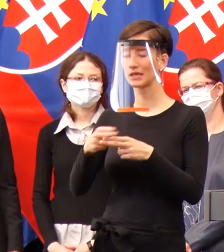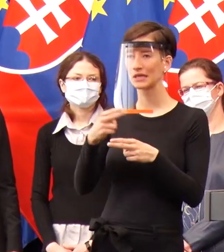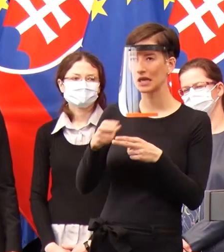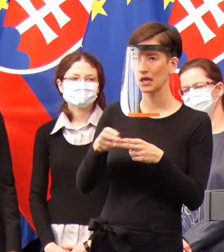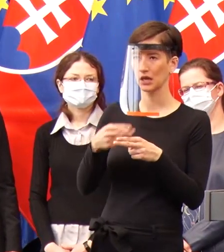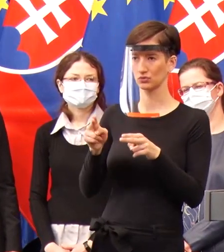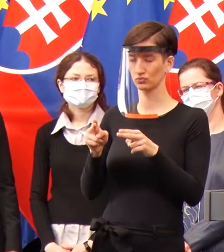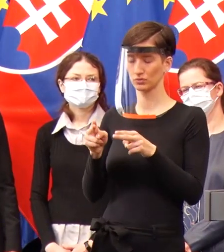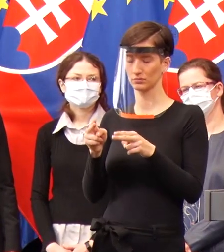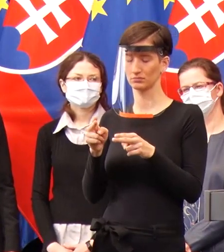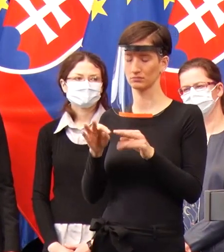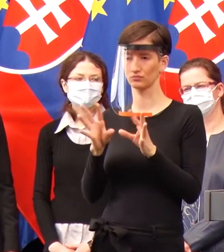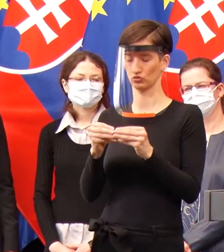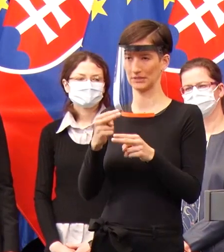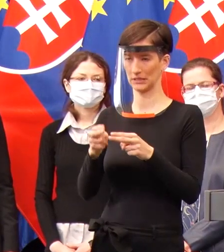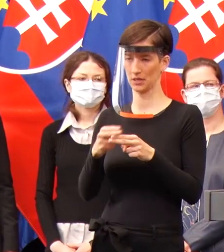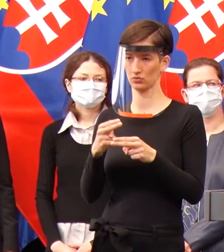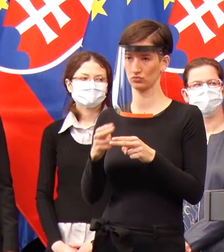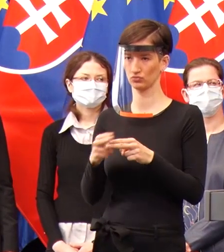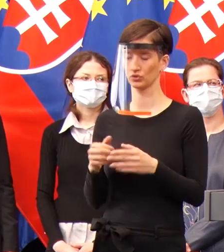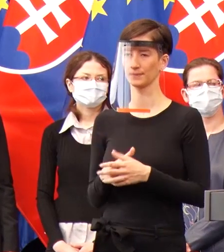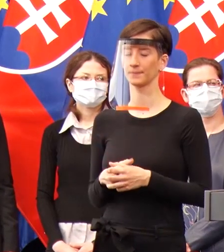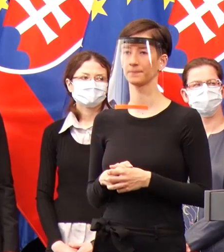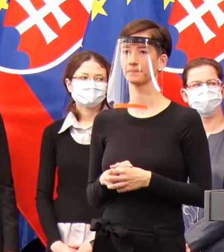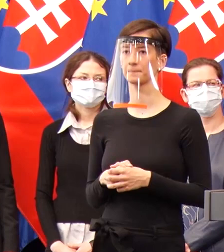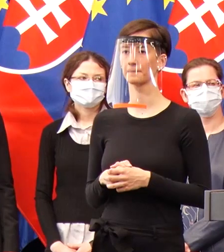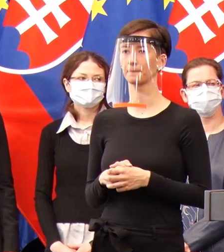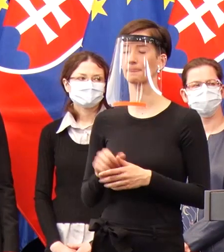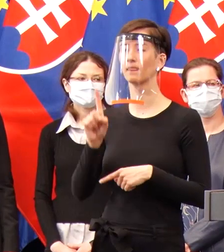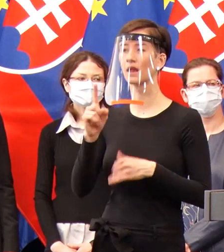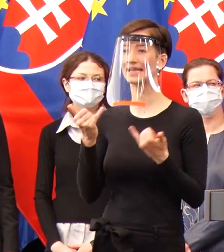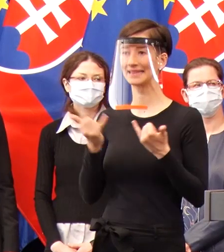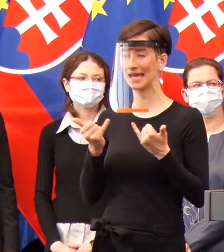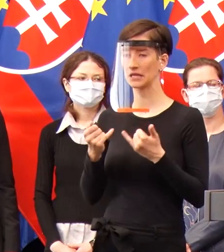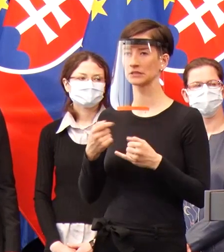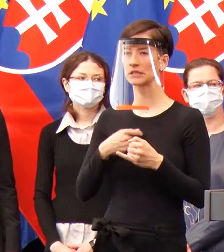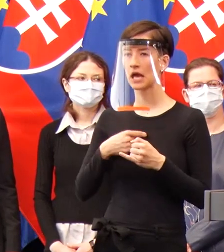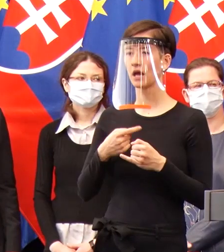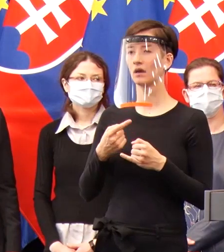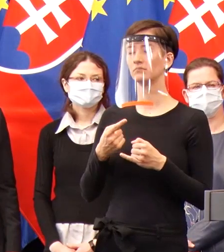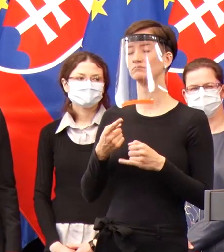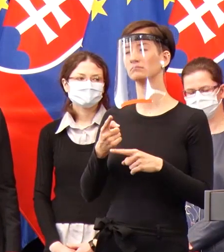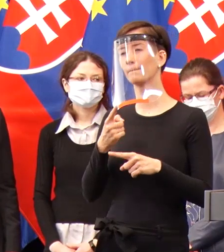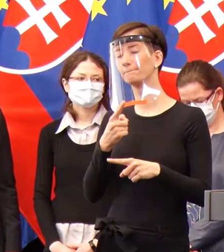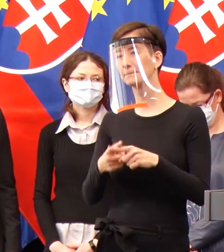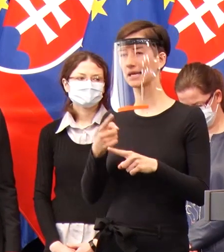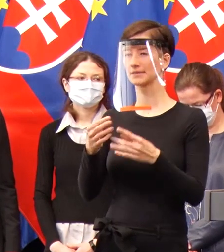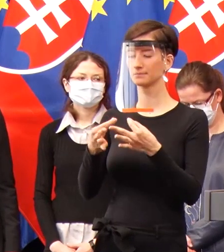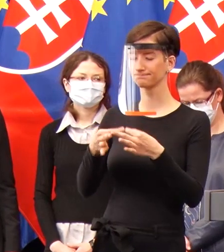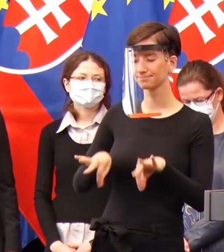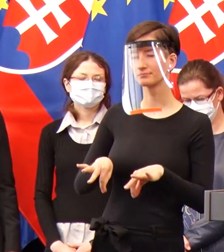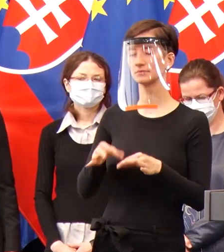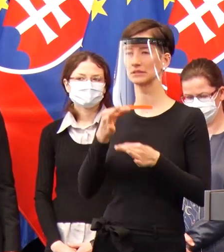otvorene priznávam, že v tomto momente nemám absolútne detajlné informácie, viem o tom niečo